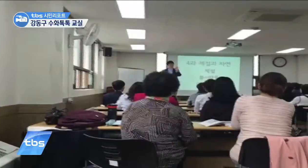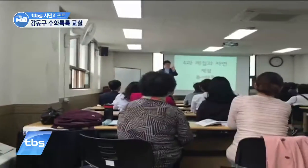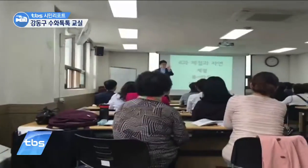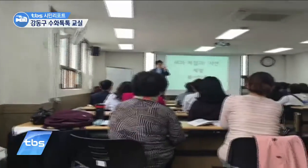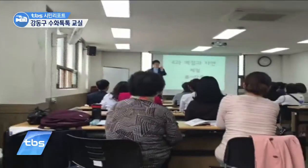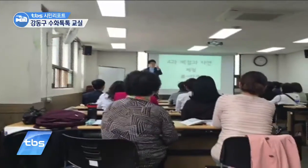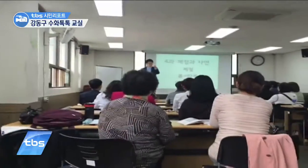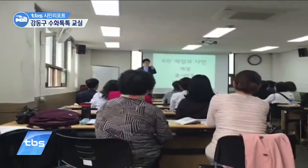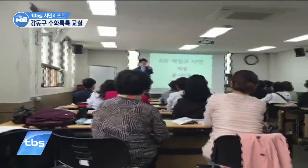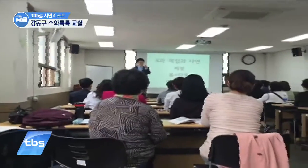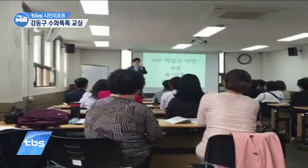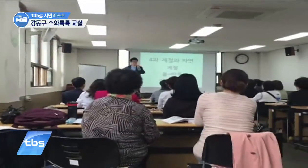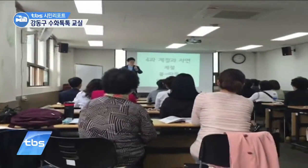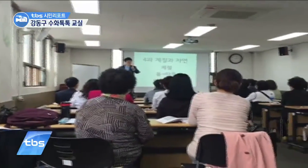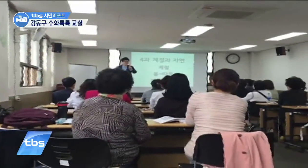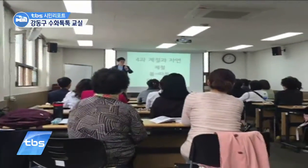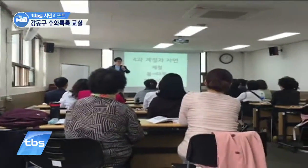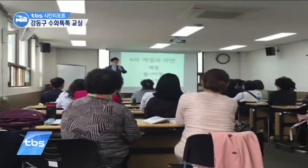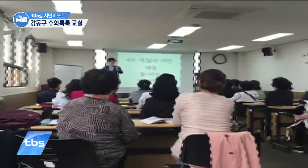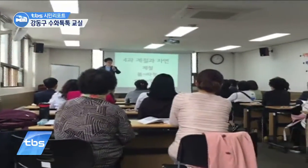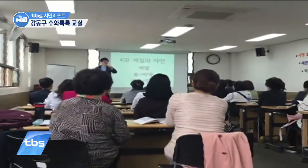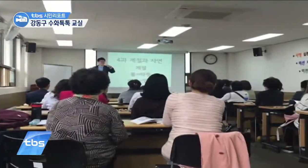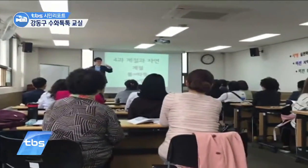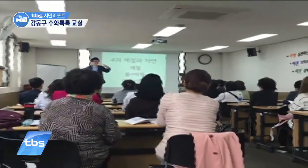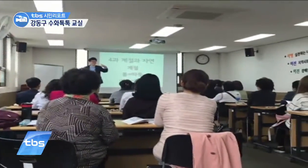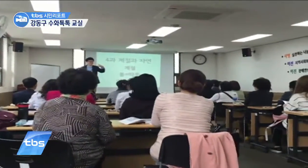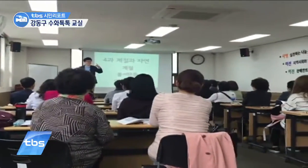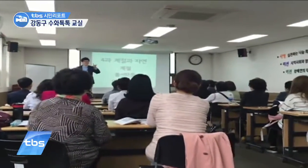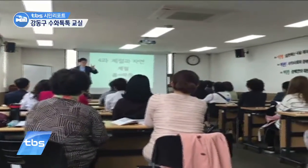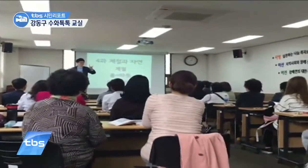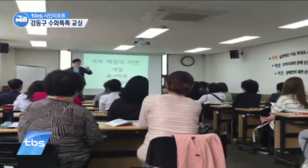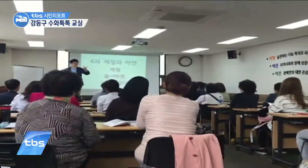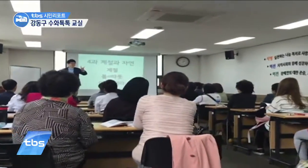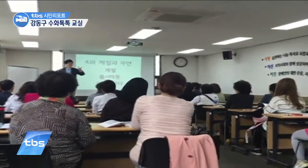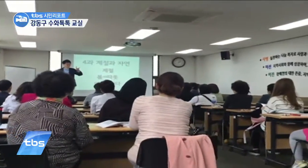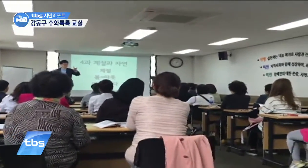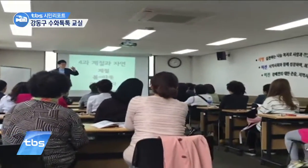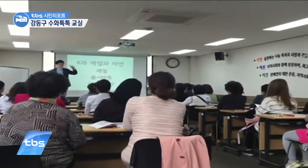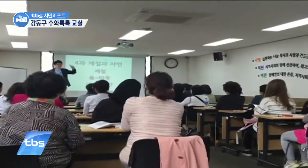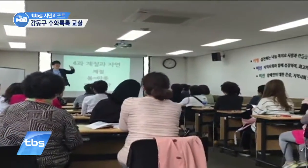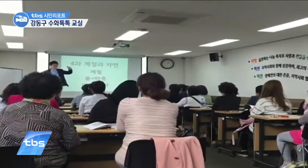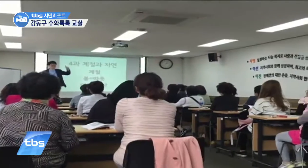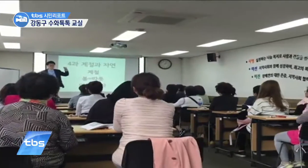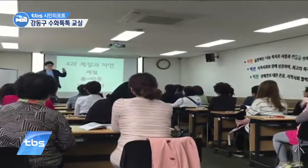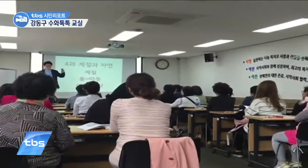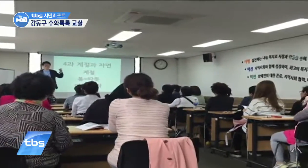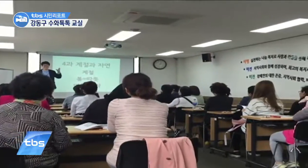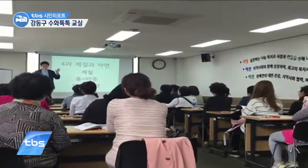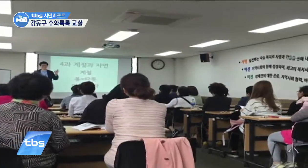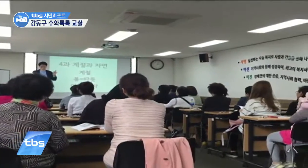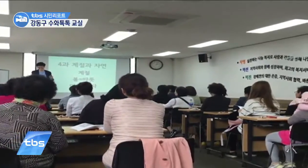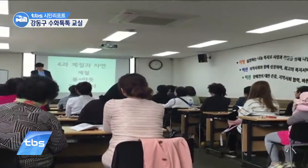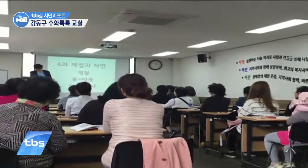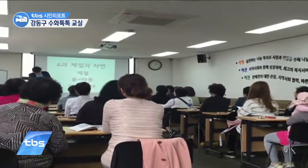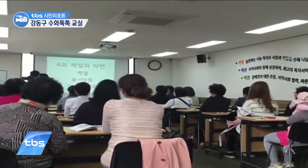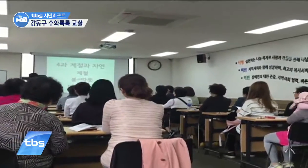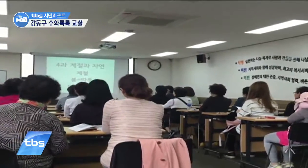이번에는 사계절을 수화로 표현하는 것을 배웁니다. 손가락을 펴고 돌리면서 신나게